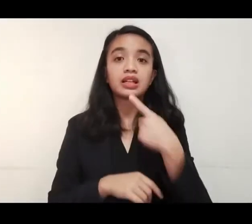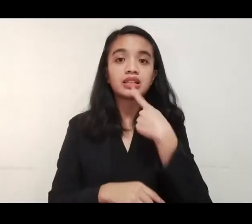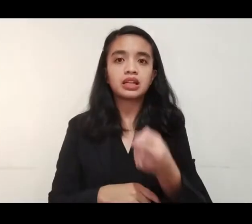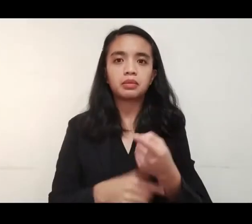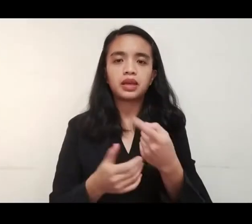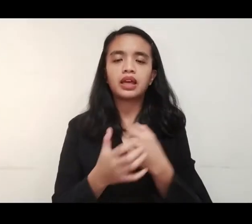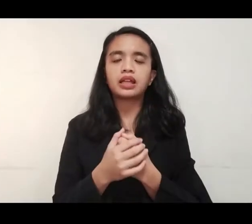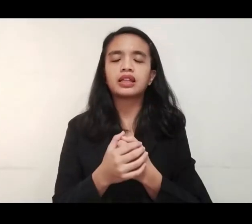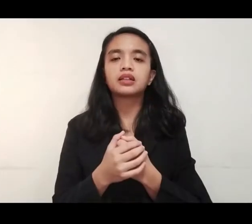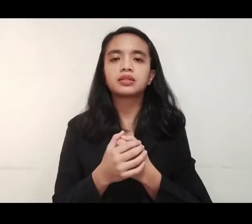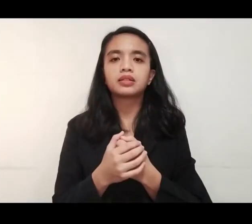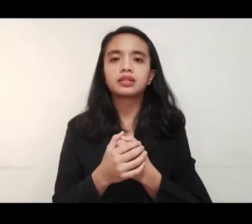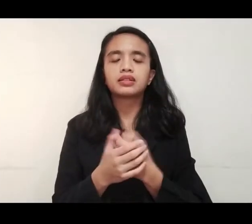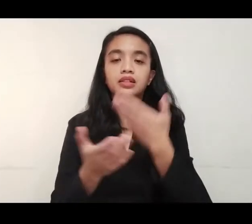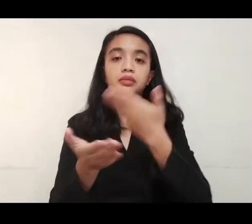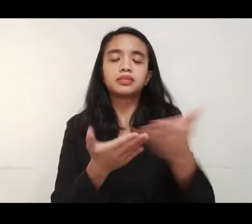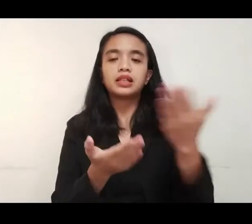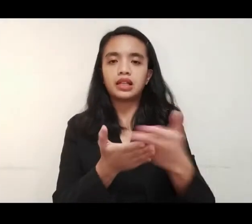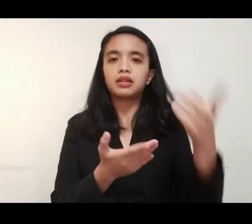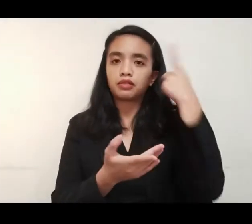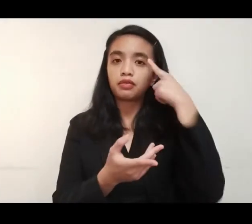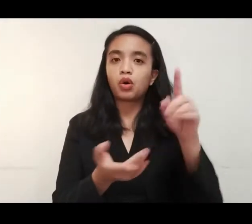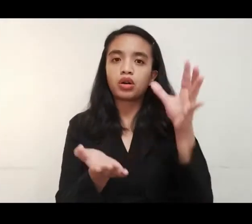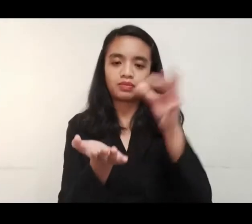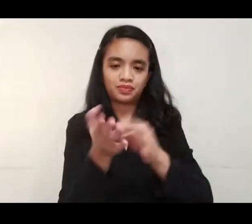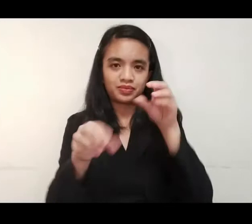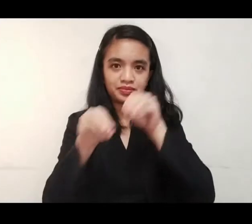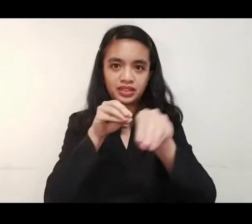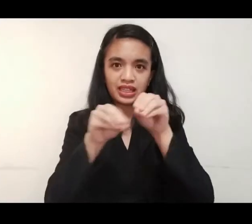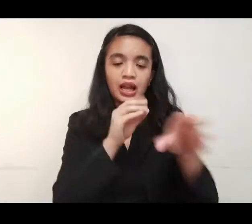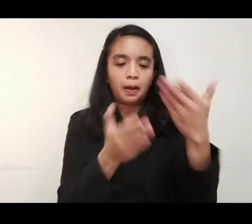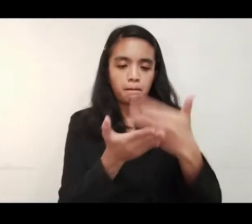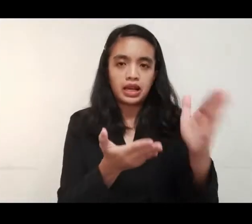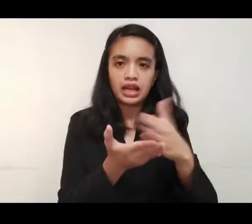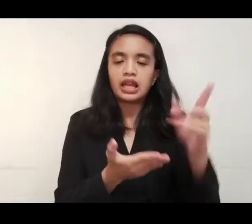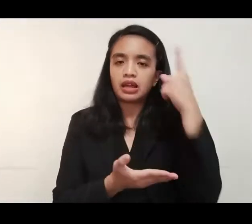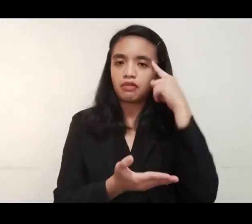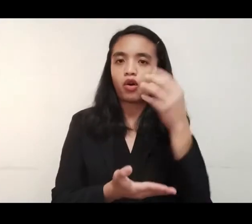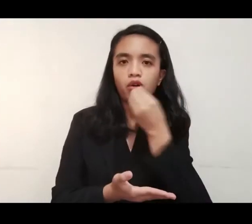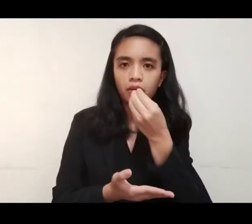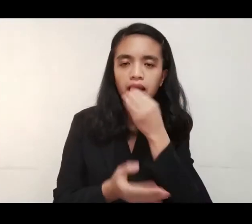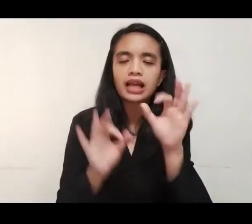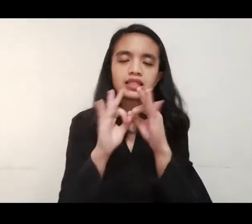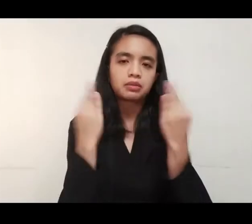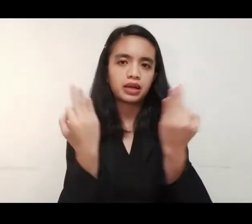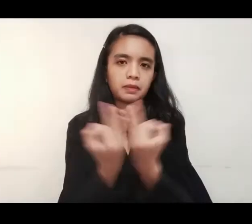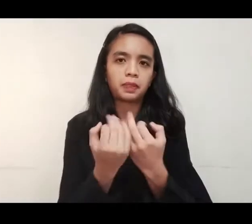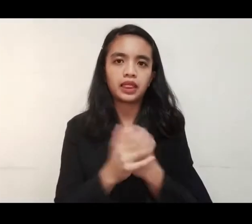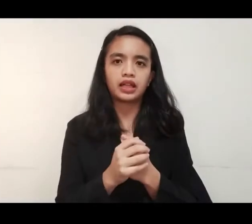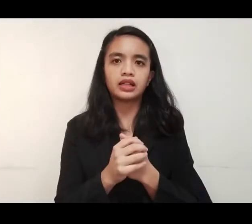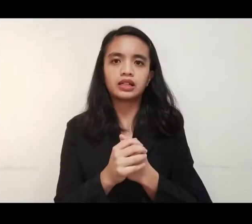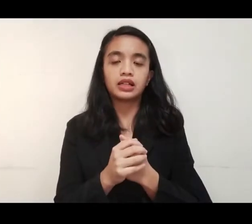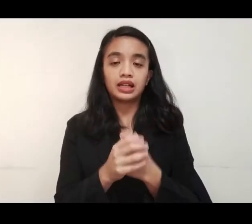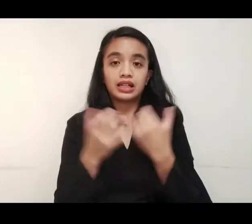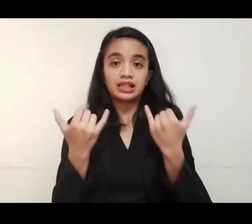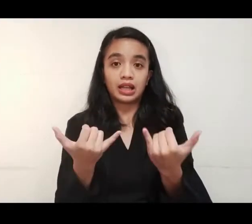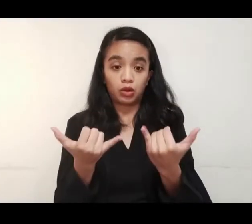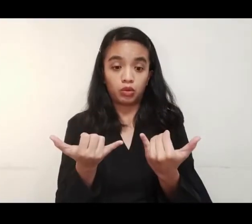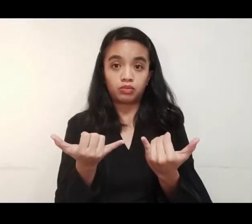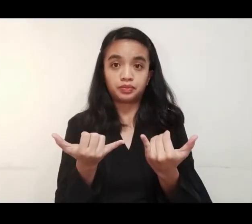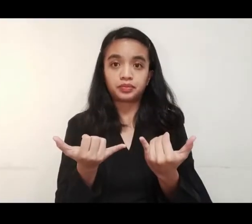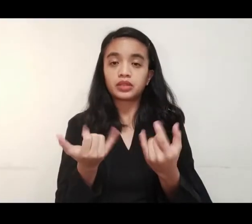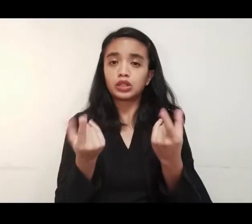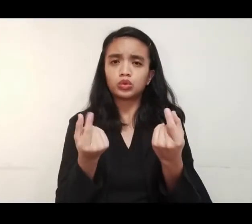Pambili ng mga pansa bukin. Upambili po ng pagkain para sa pamilya. Bago pa ang pamimigay ng